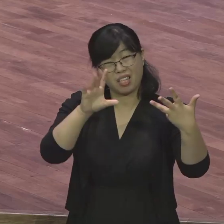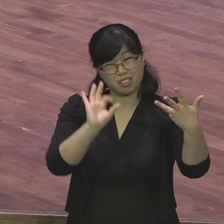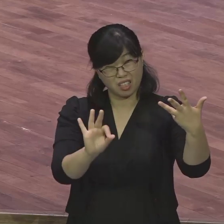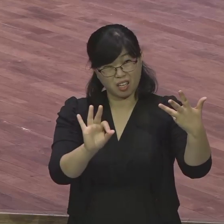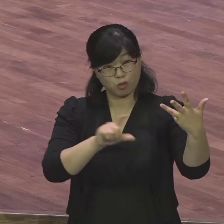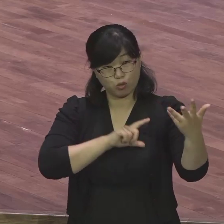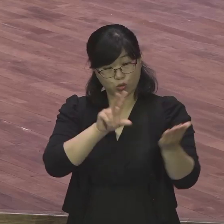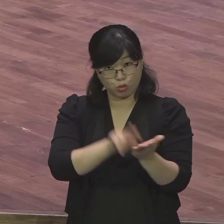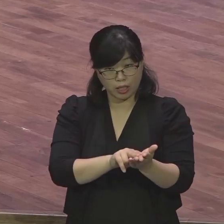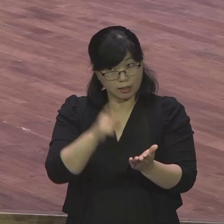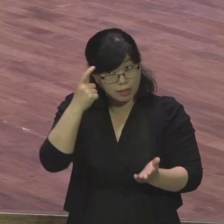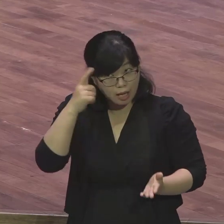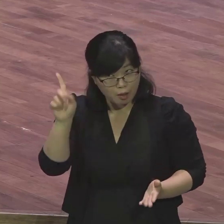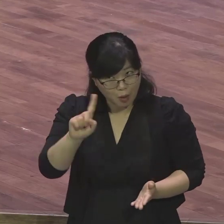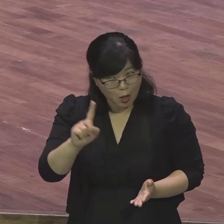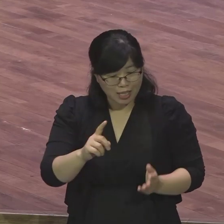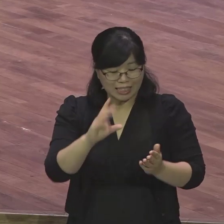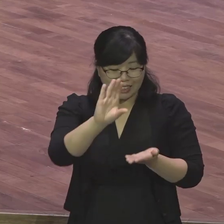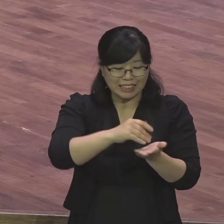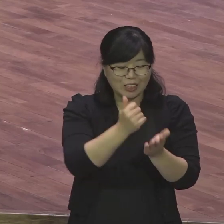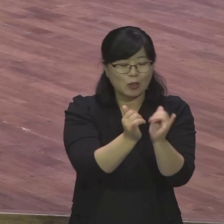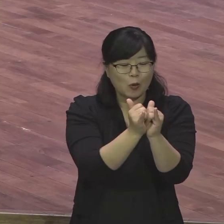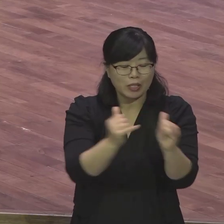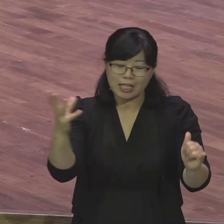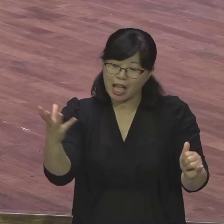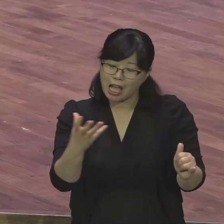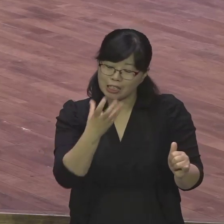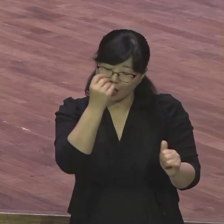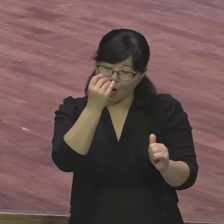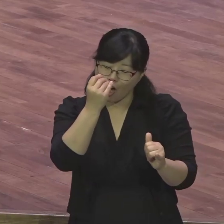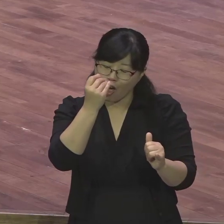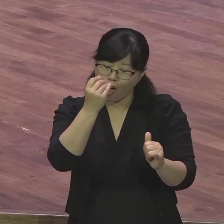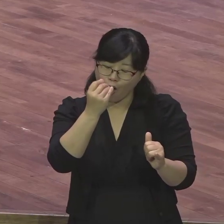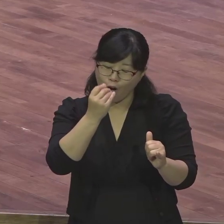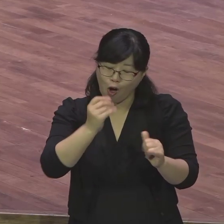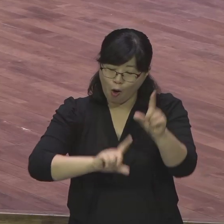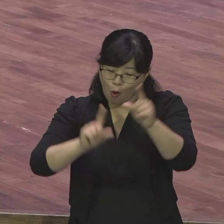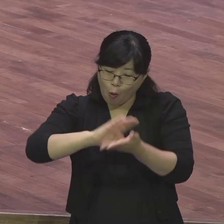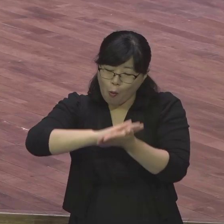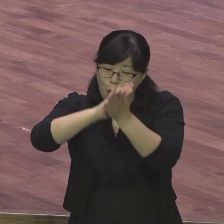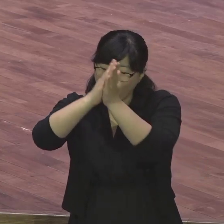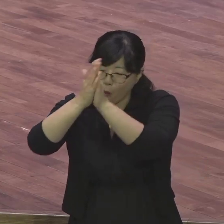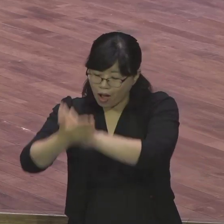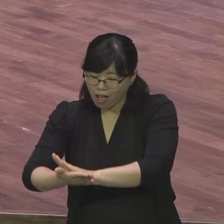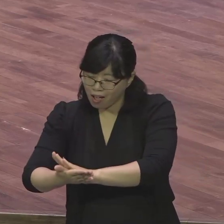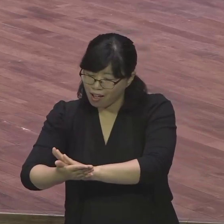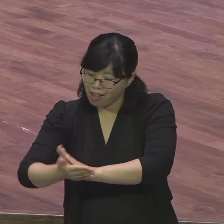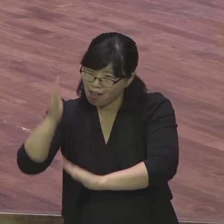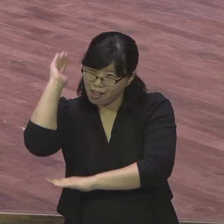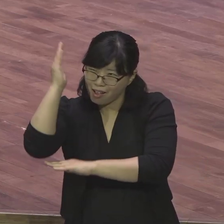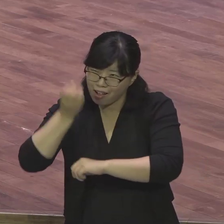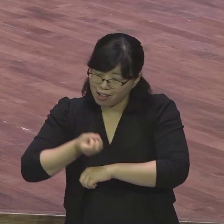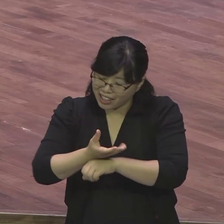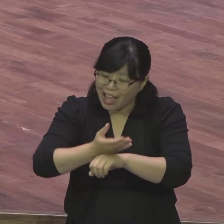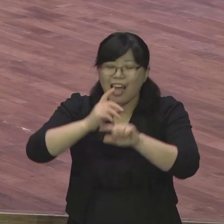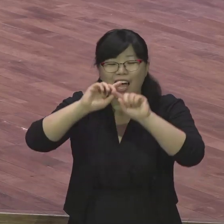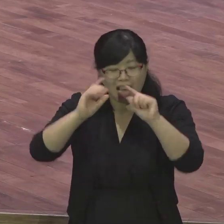그리스도인의 그리스도인의 시큐리티 안전을 말한 것이다 라고 감히 말하겠다 이